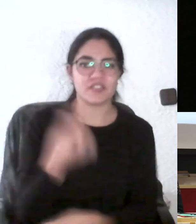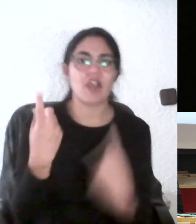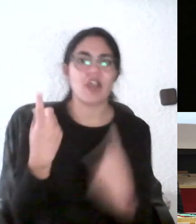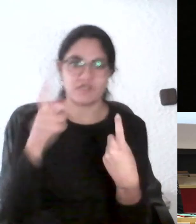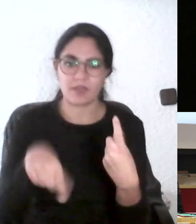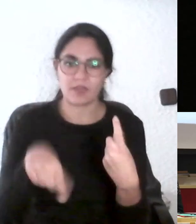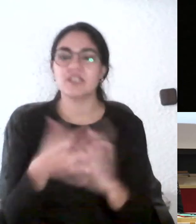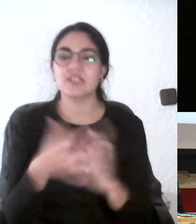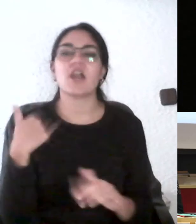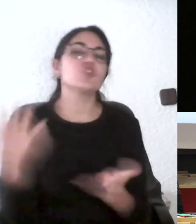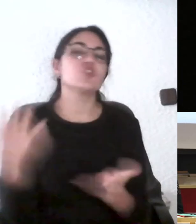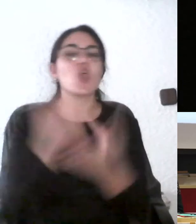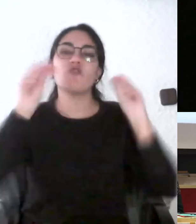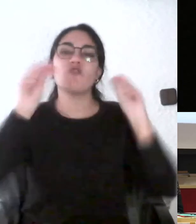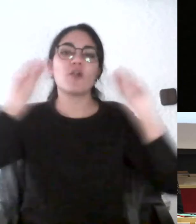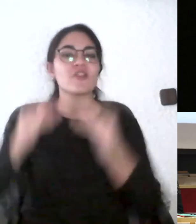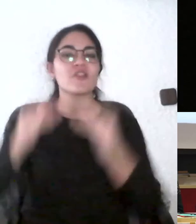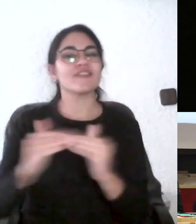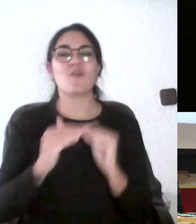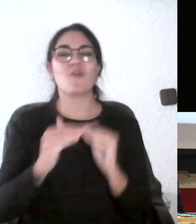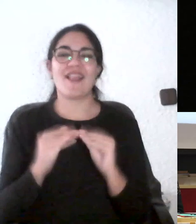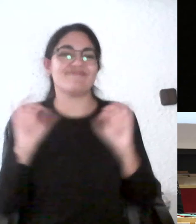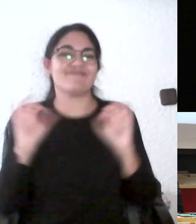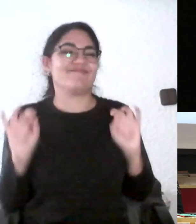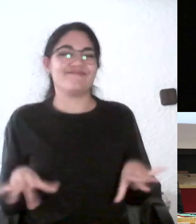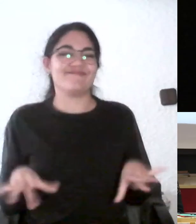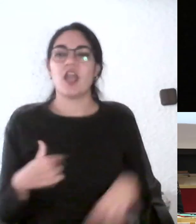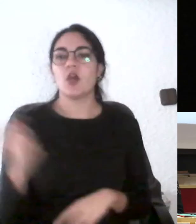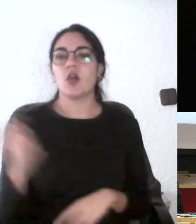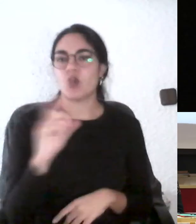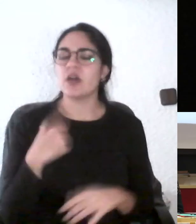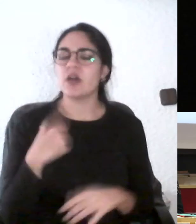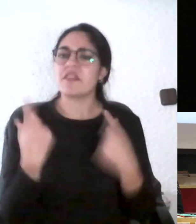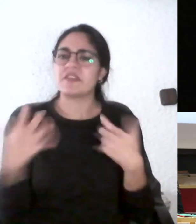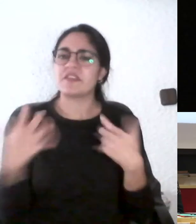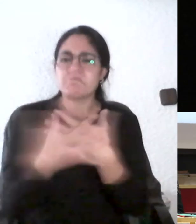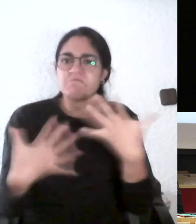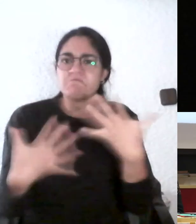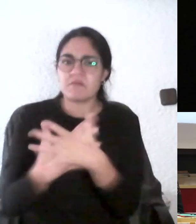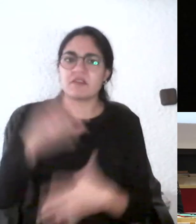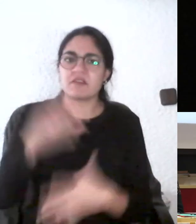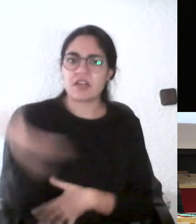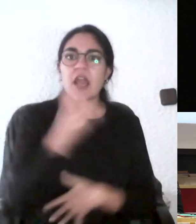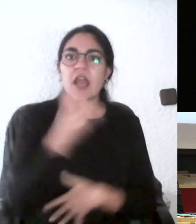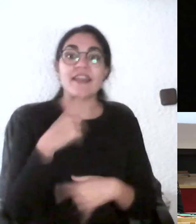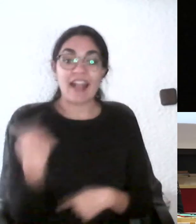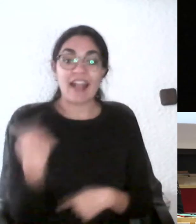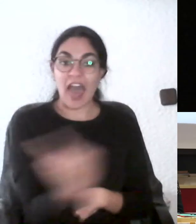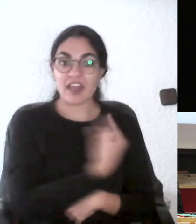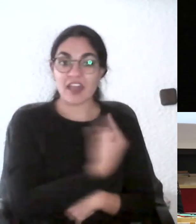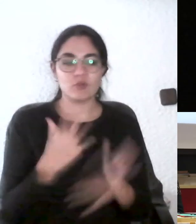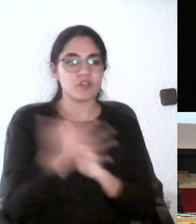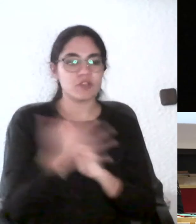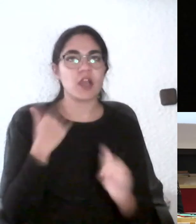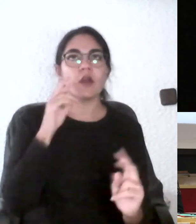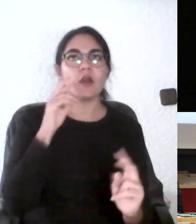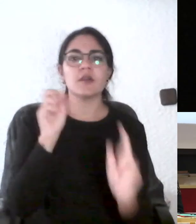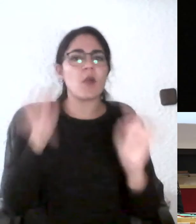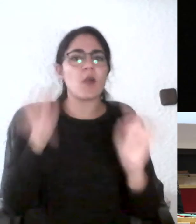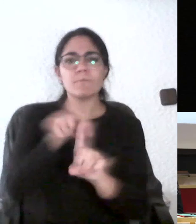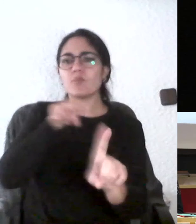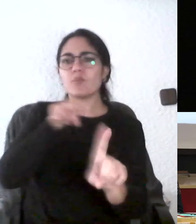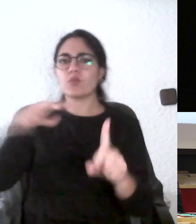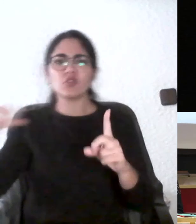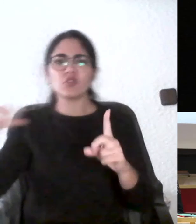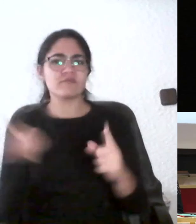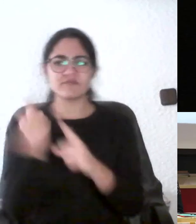necesitan a lo mejor distintos prismas con distintas formaciones y que todos mezclados lleguen a encontrar soluciones que a lo mejor con una visión totalmente uniforme de lo que debemos saber o lo